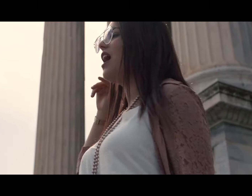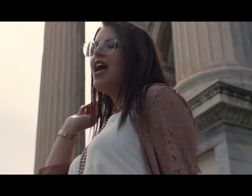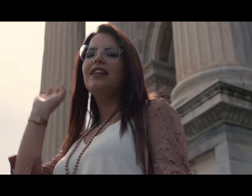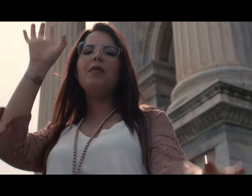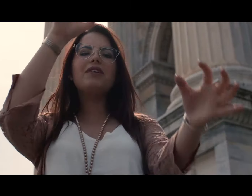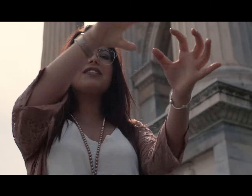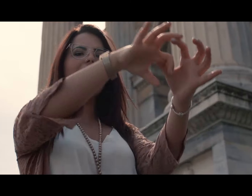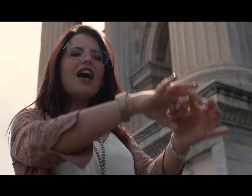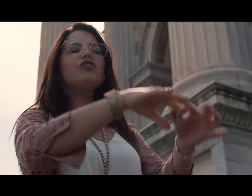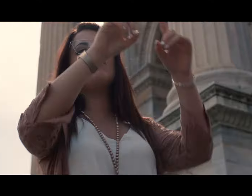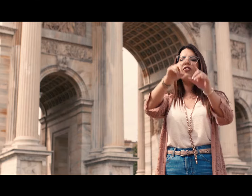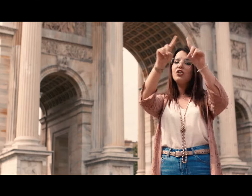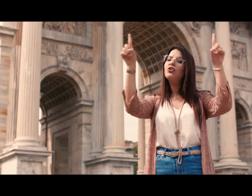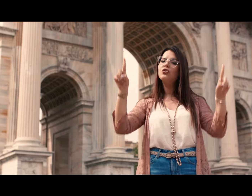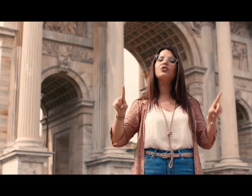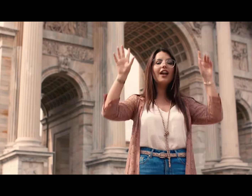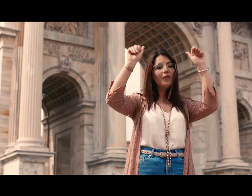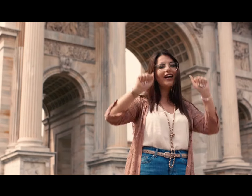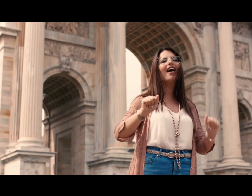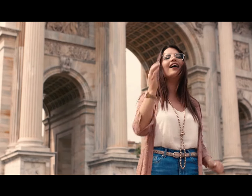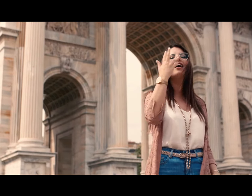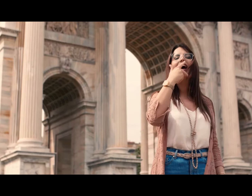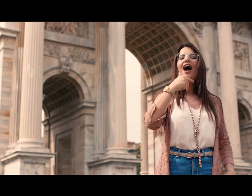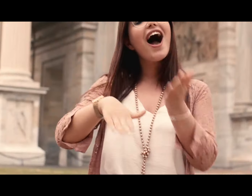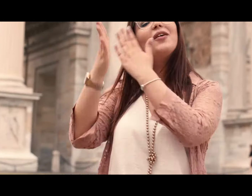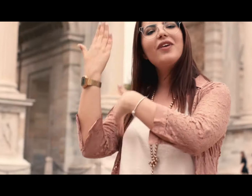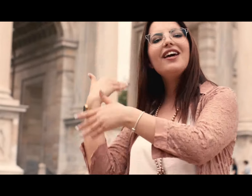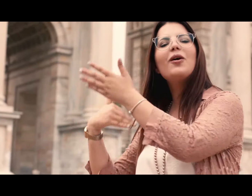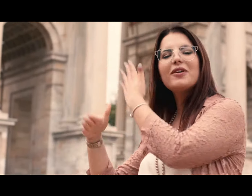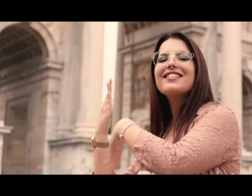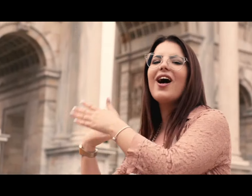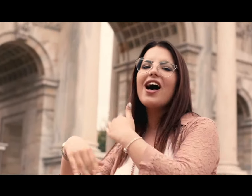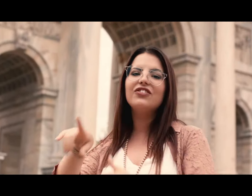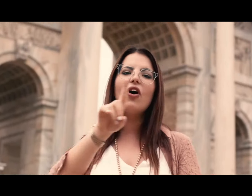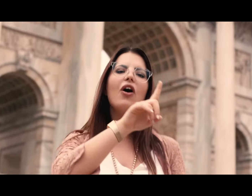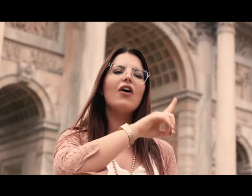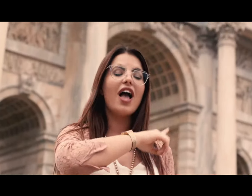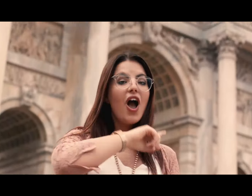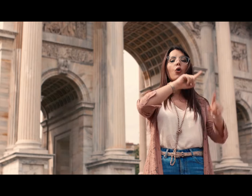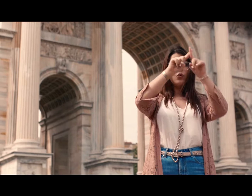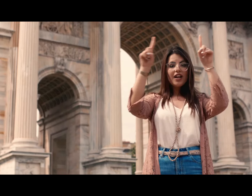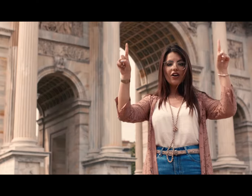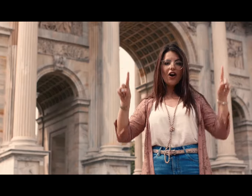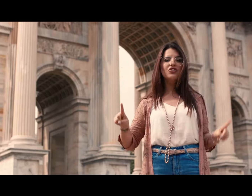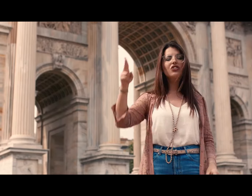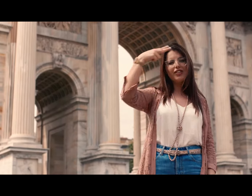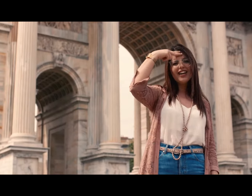del passato Voglio chiudere una club al mio passato Un negozio di